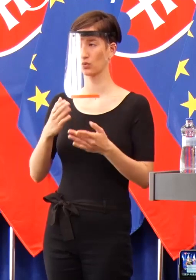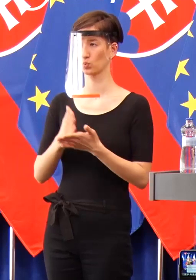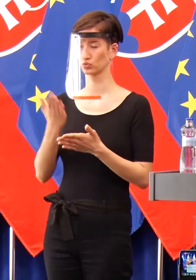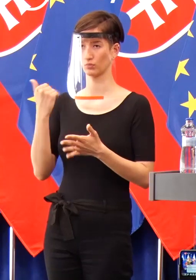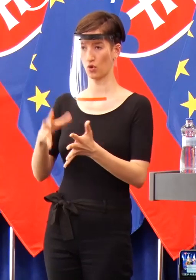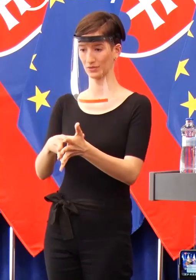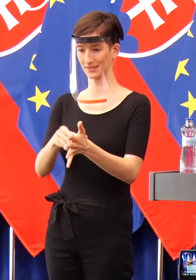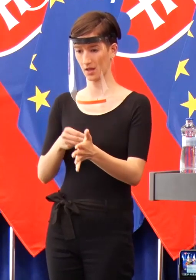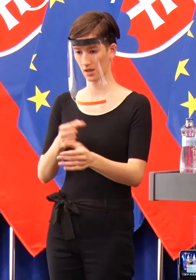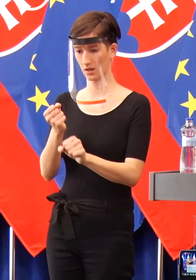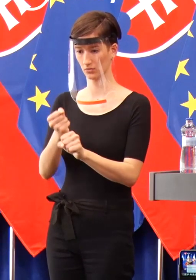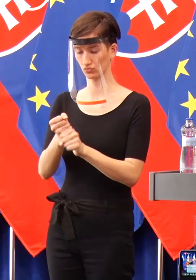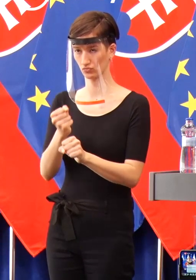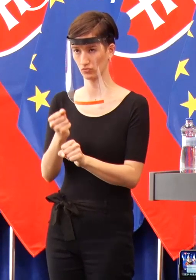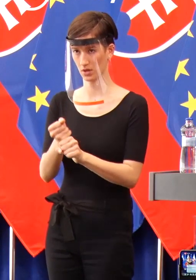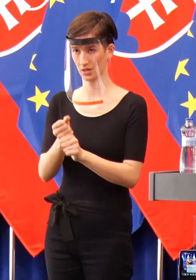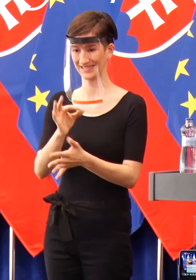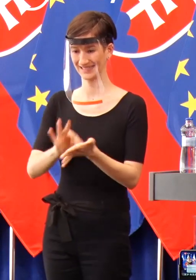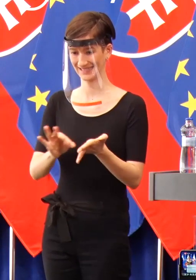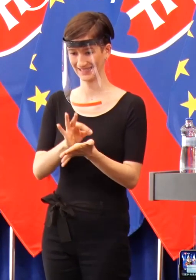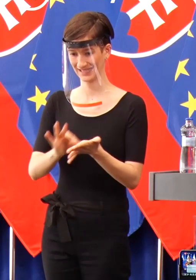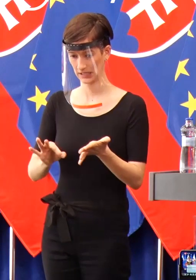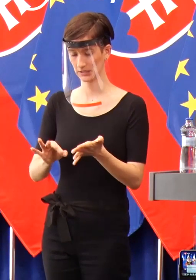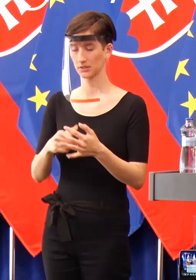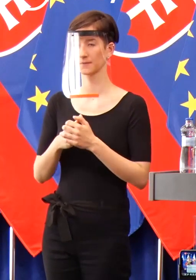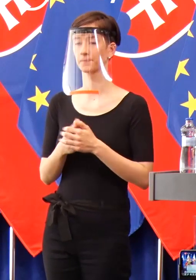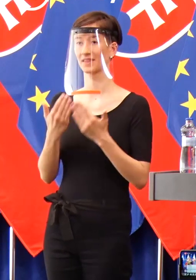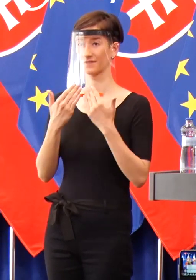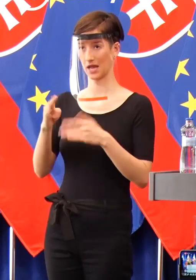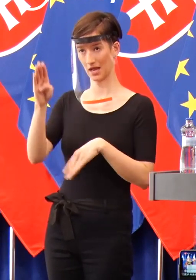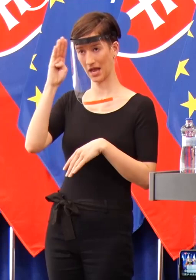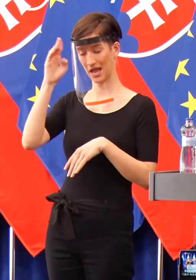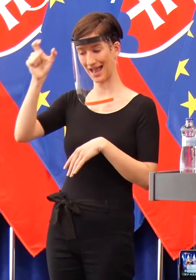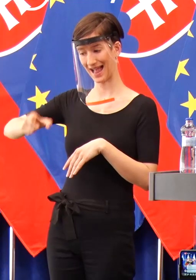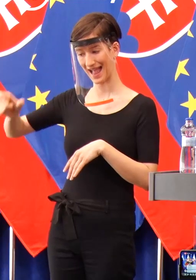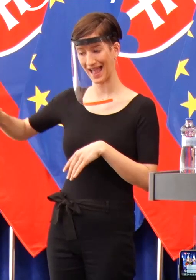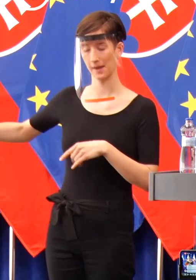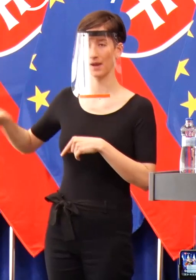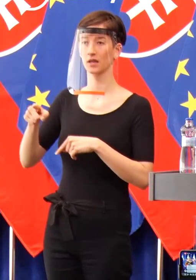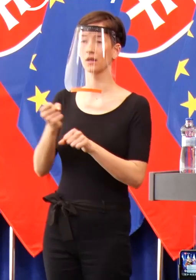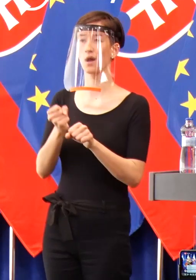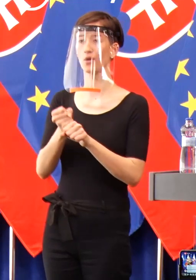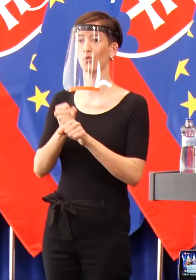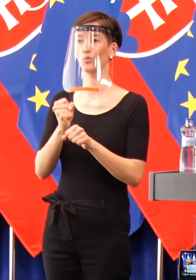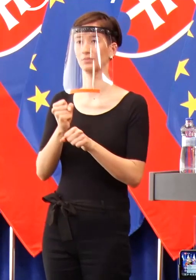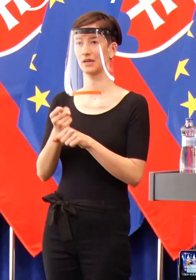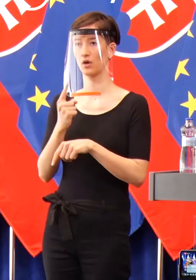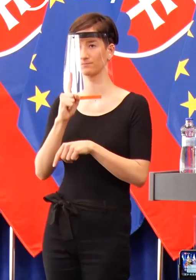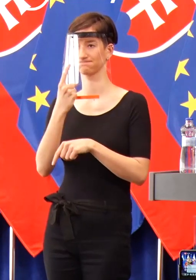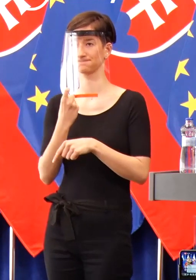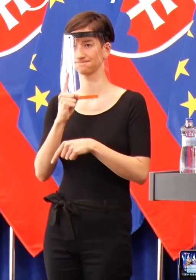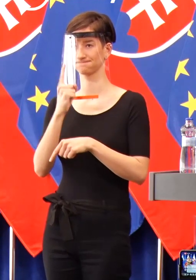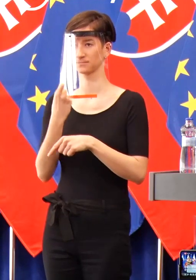Vďaka ozbrojeným silám Slovenskej republiky je zabezpečený odber vzoriek. Naša laboratória